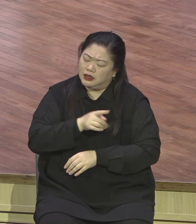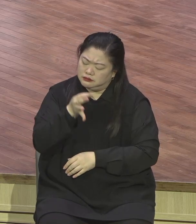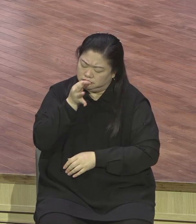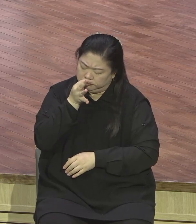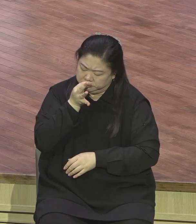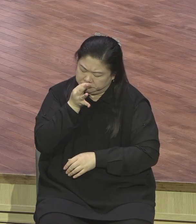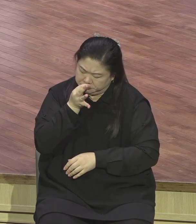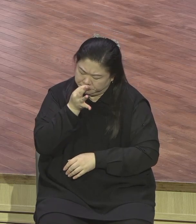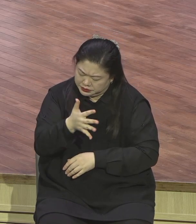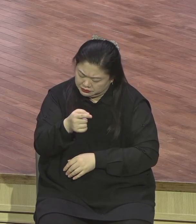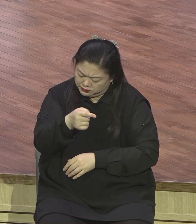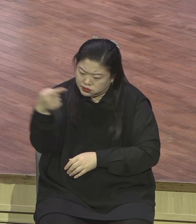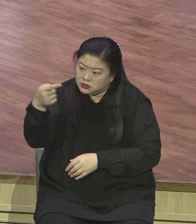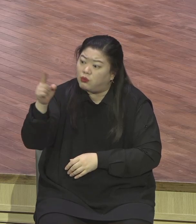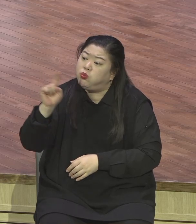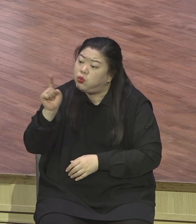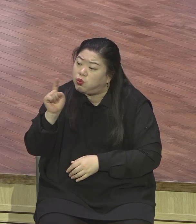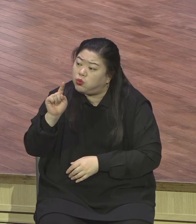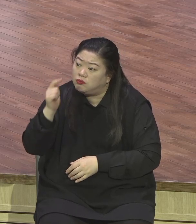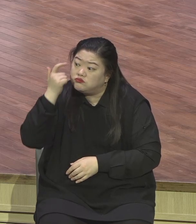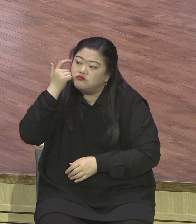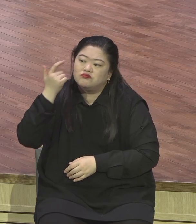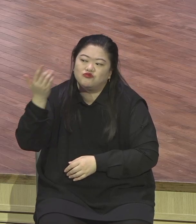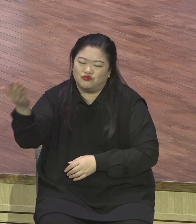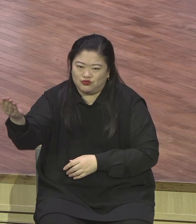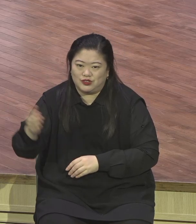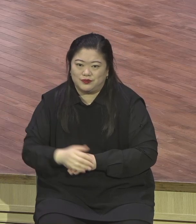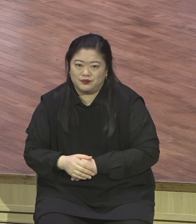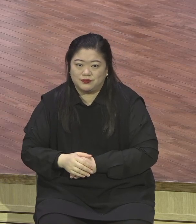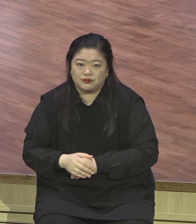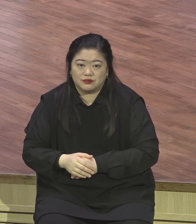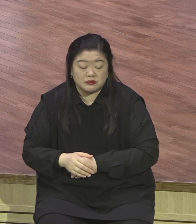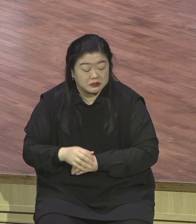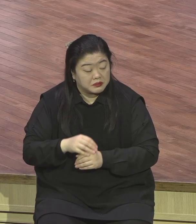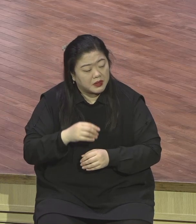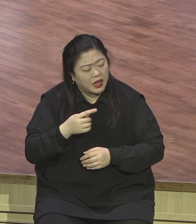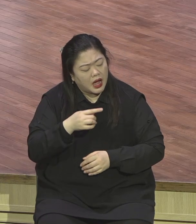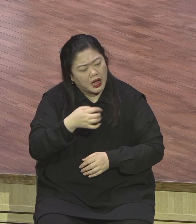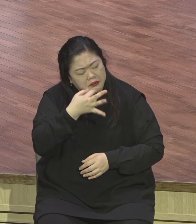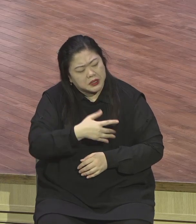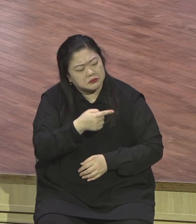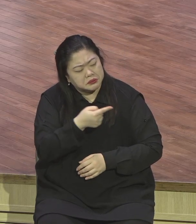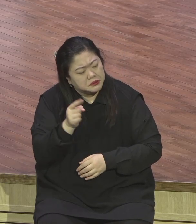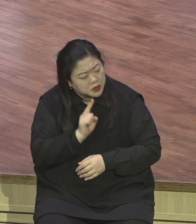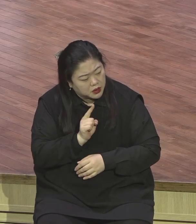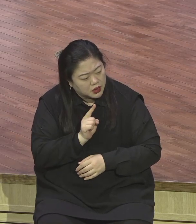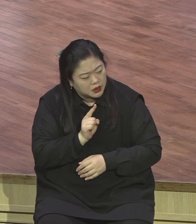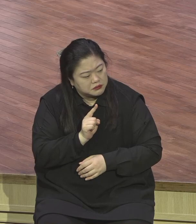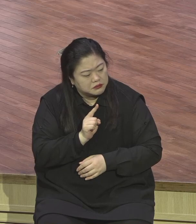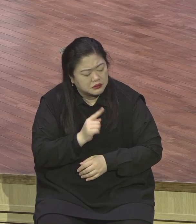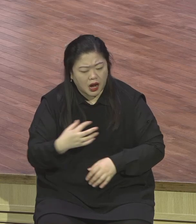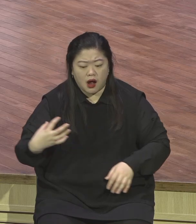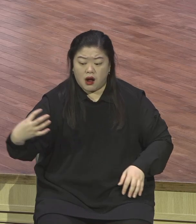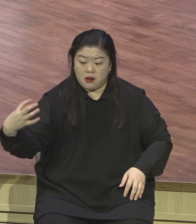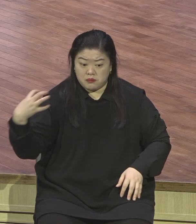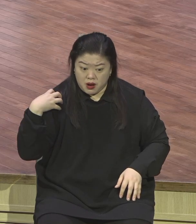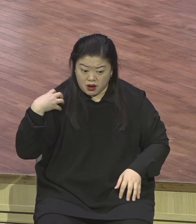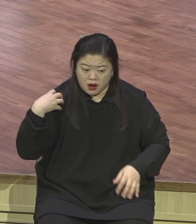슬픈 표정짐이 이렇게 답했어요. 젊어질 것이 아무것도 없다는 사실의 가장